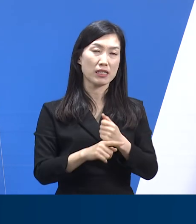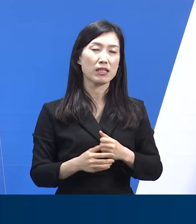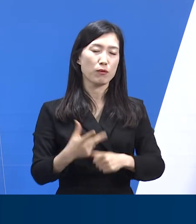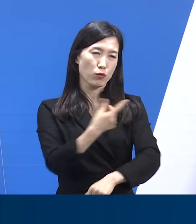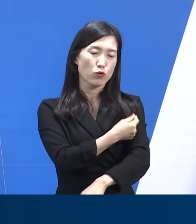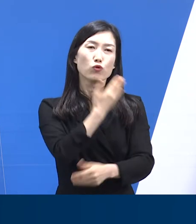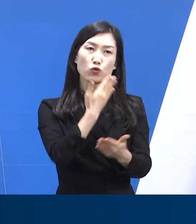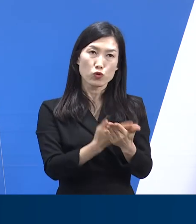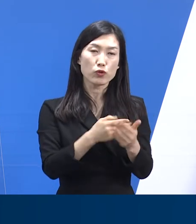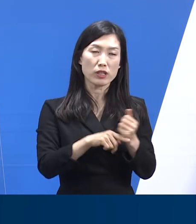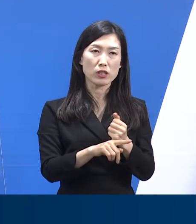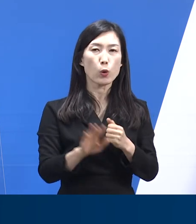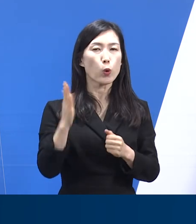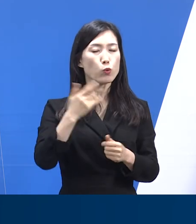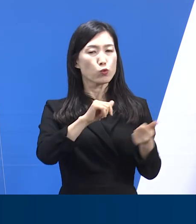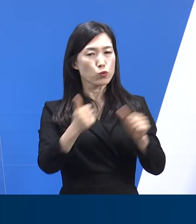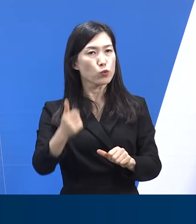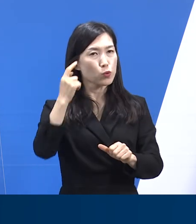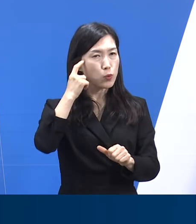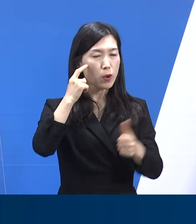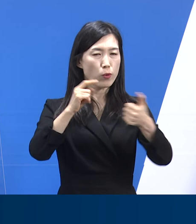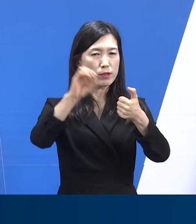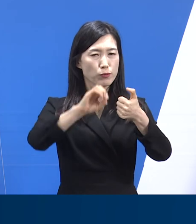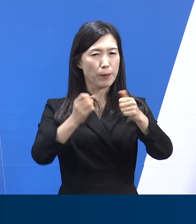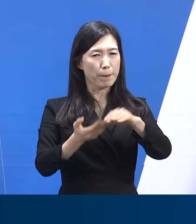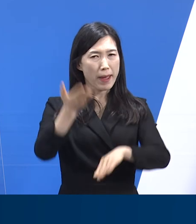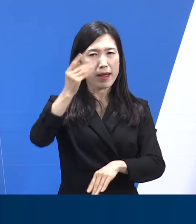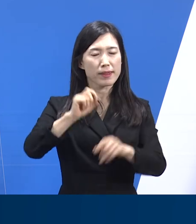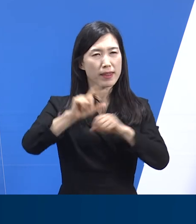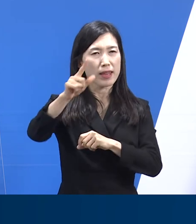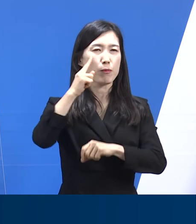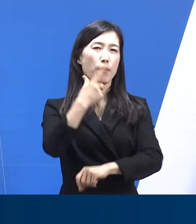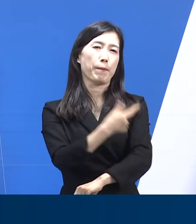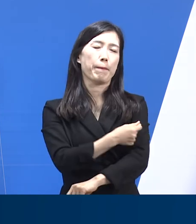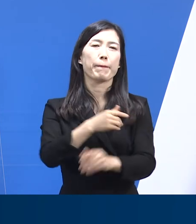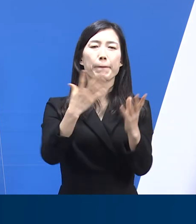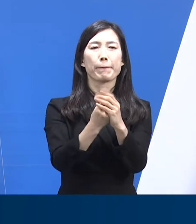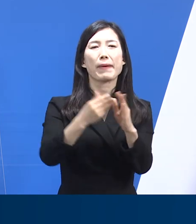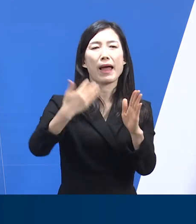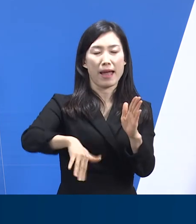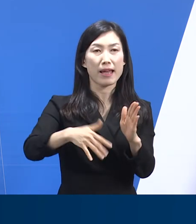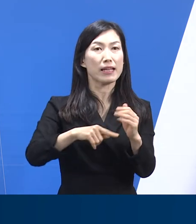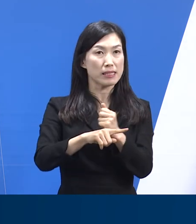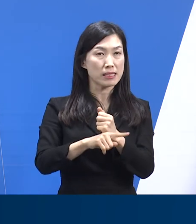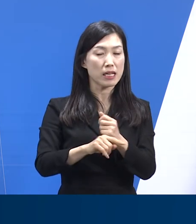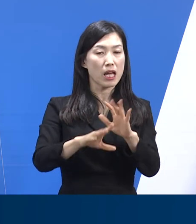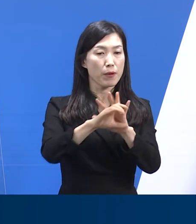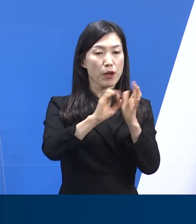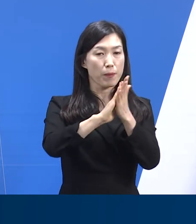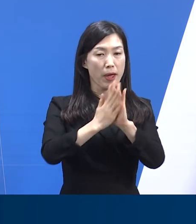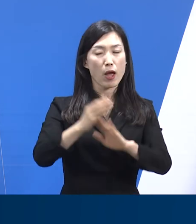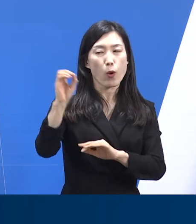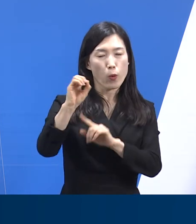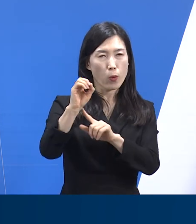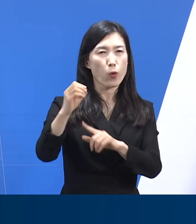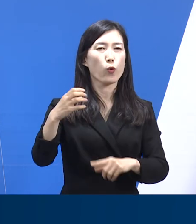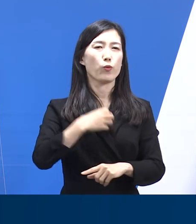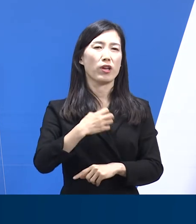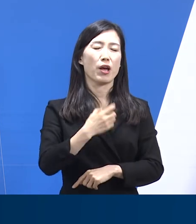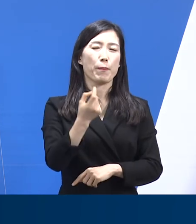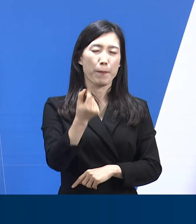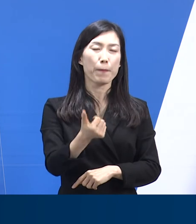사례의 약 50%가 미접종자인 상황입니다. 오미크론 치명률이 기존 변이에 비해 낮은 편이라고 하더라도